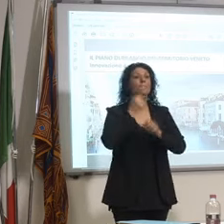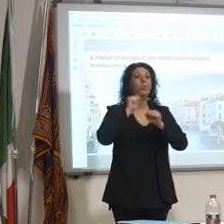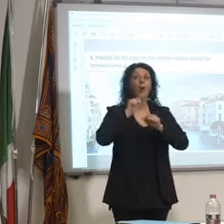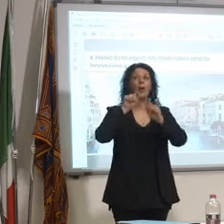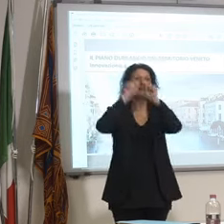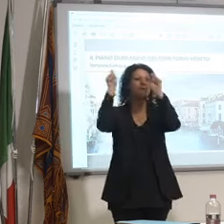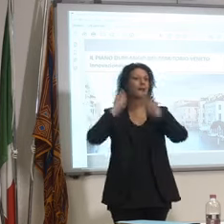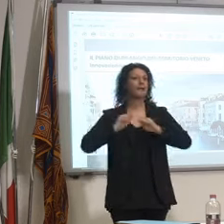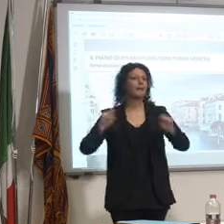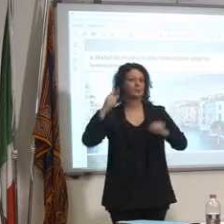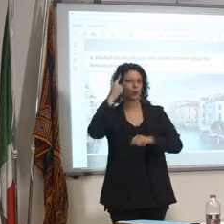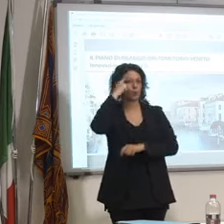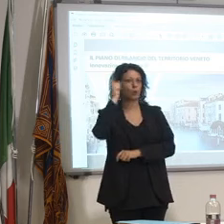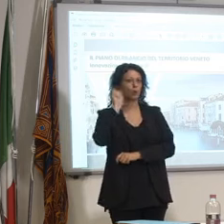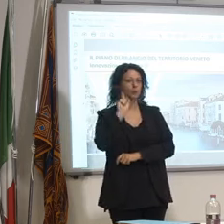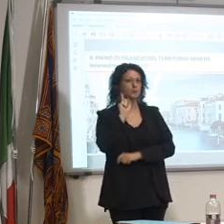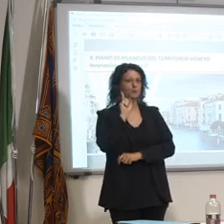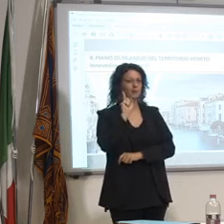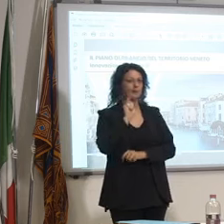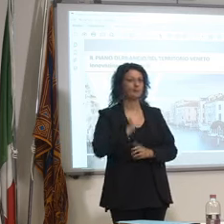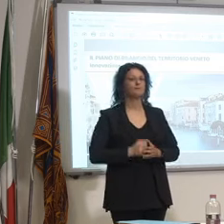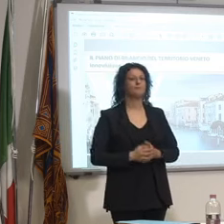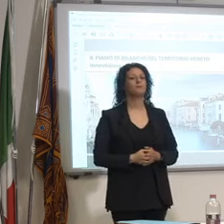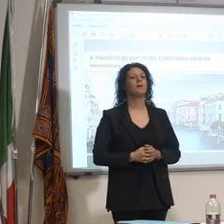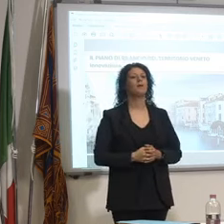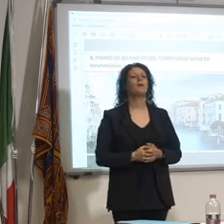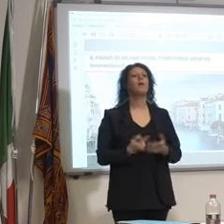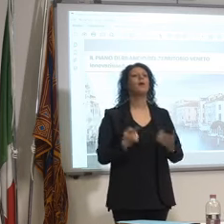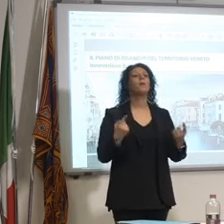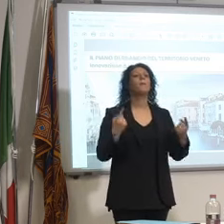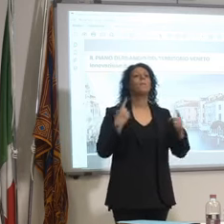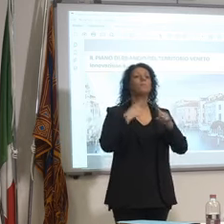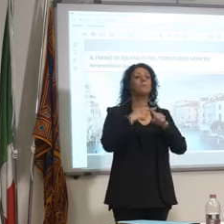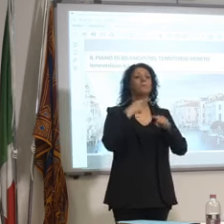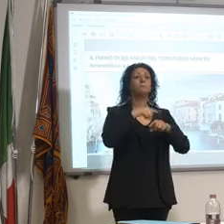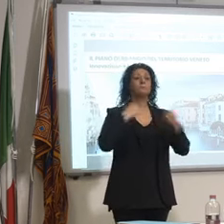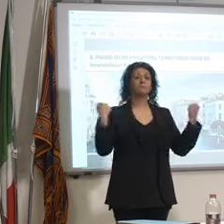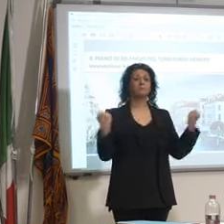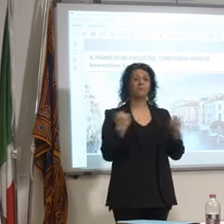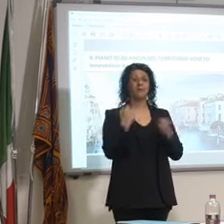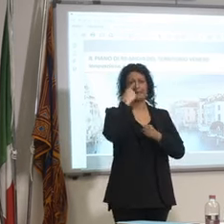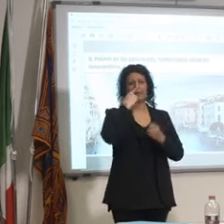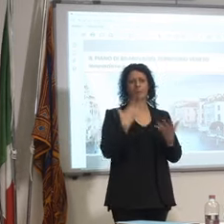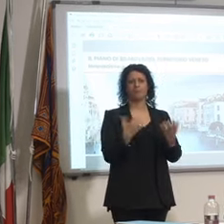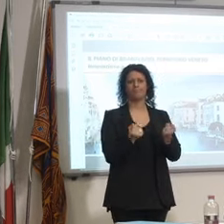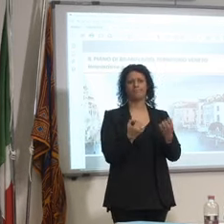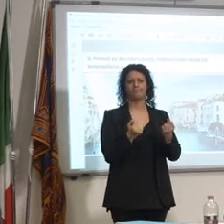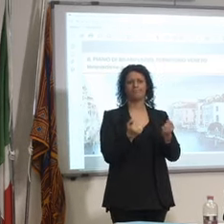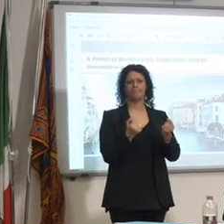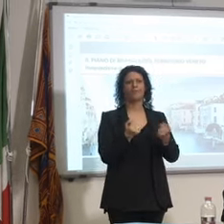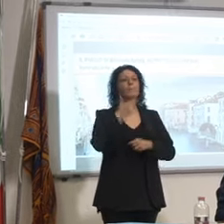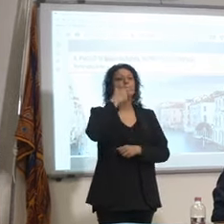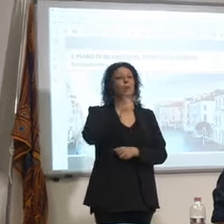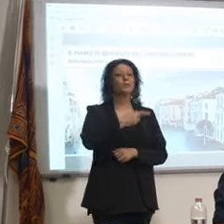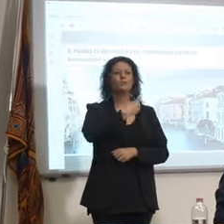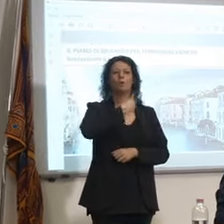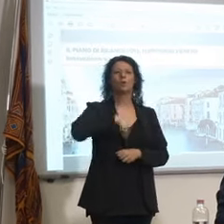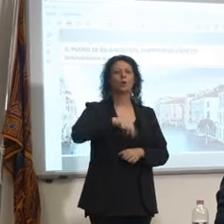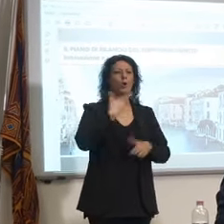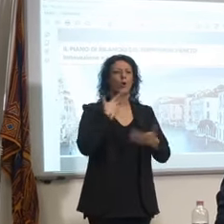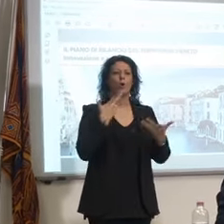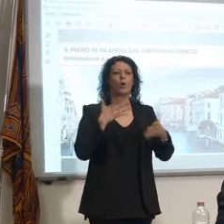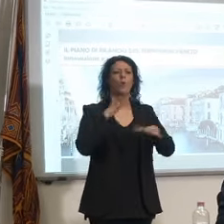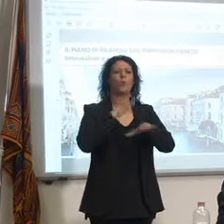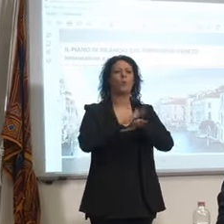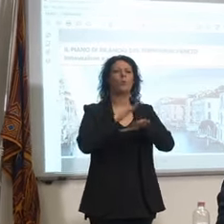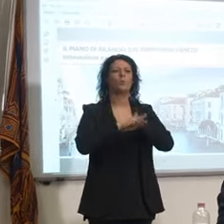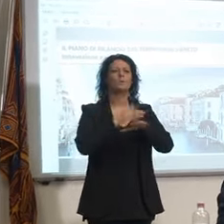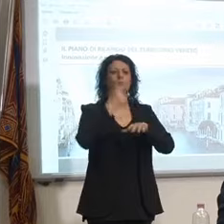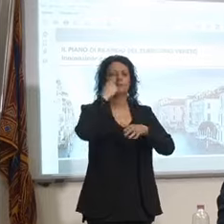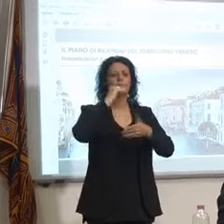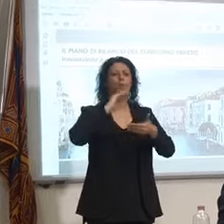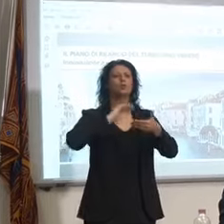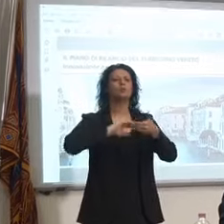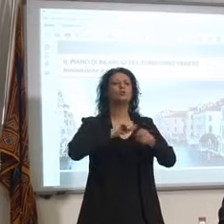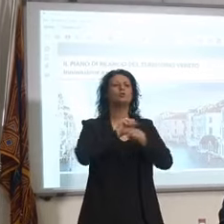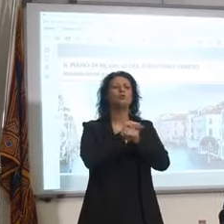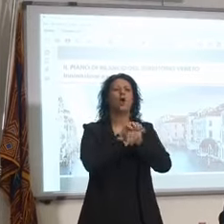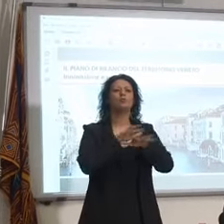importante poi una campagna pragmatica perché l'idea con l'utilizzo dei social e degli influencer è di